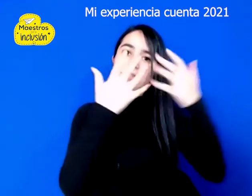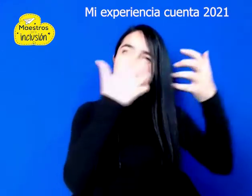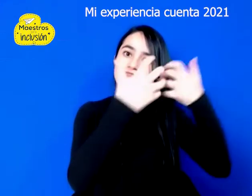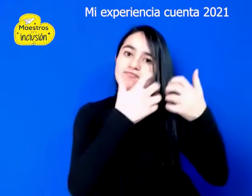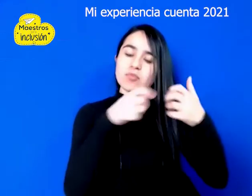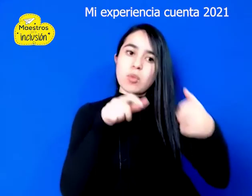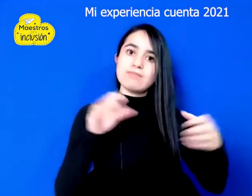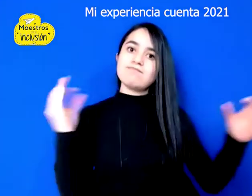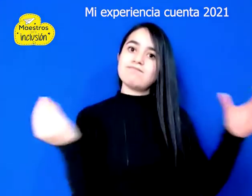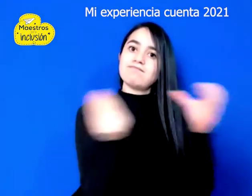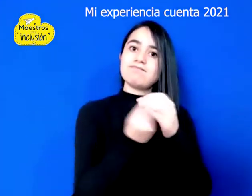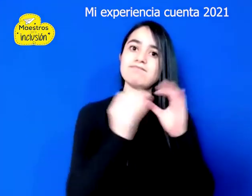inclusivo.